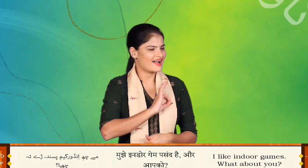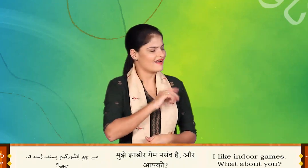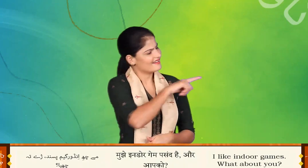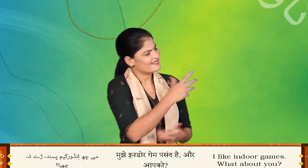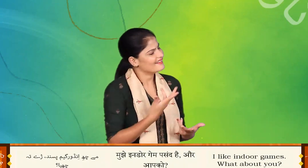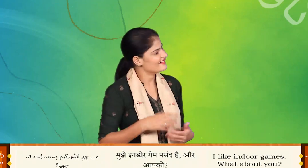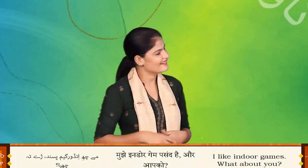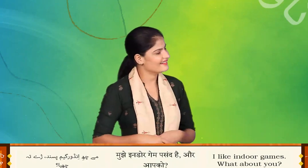क्या?